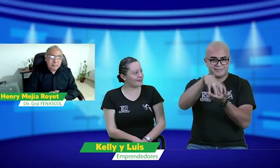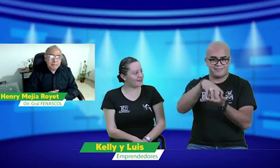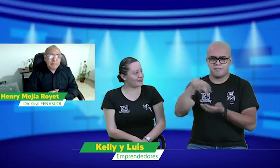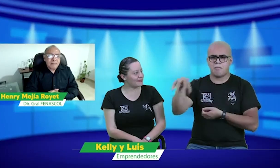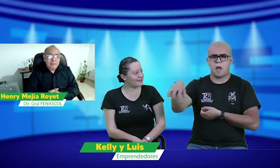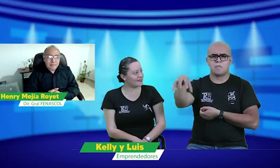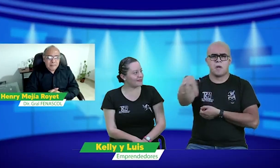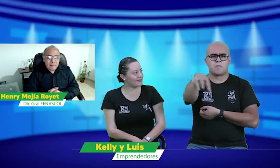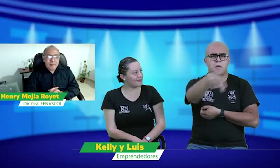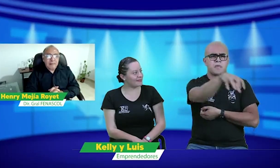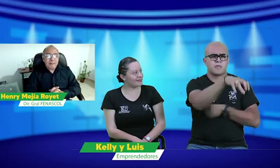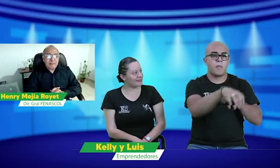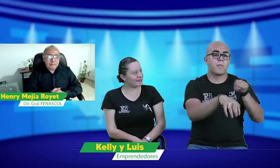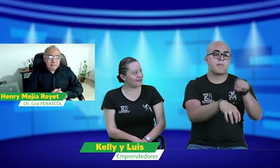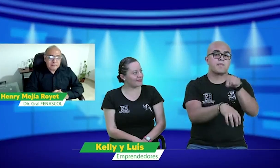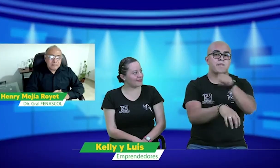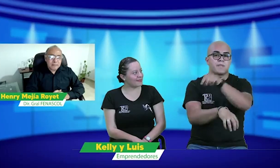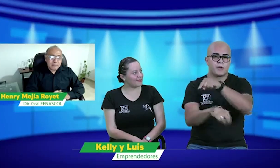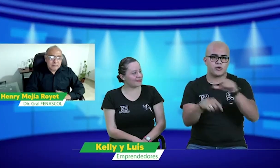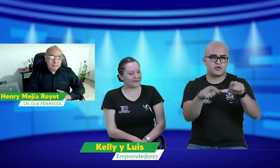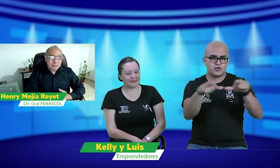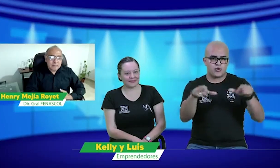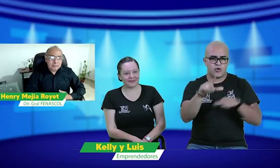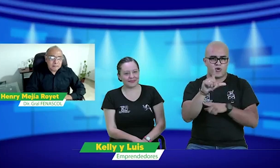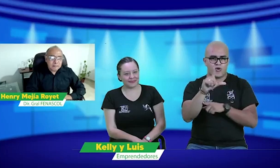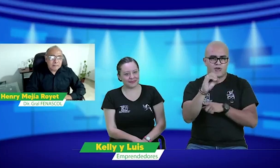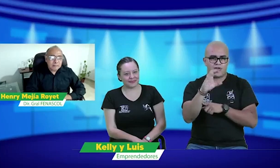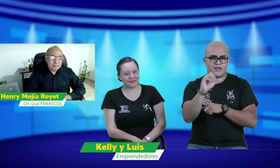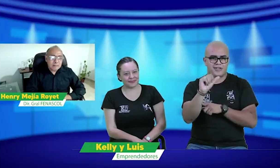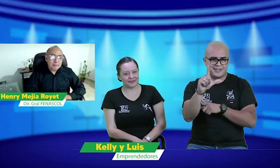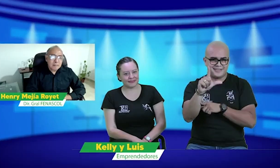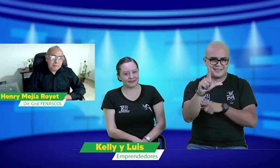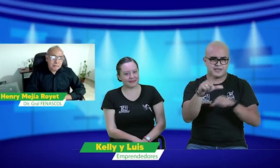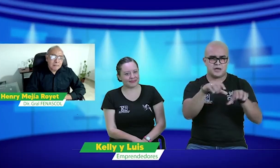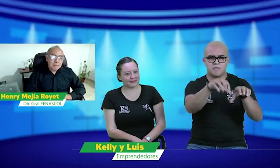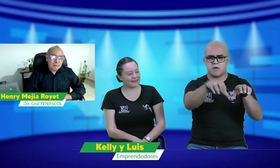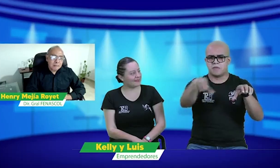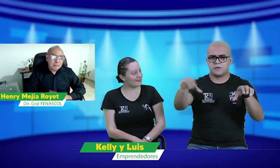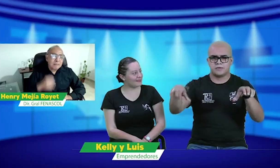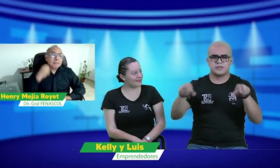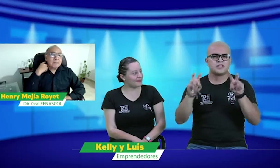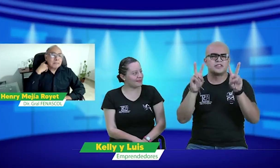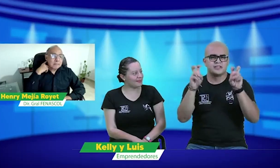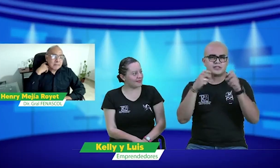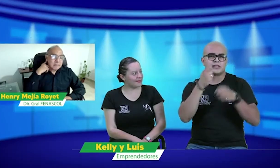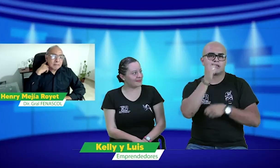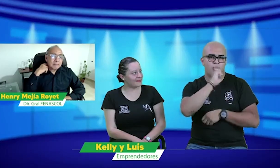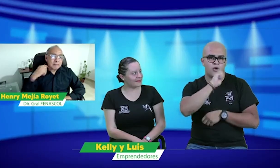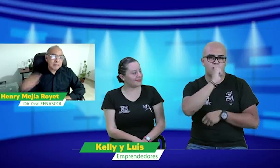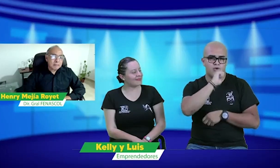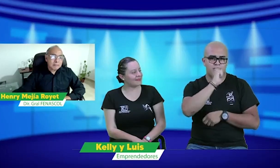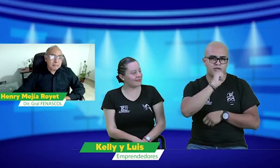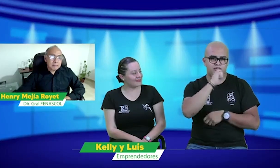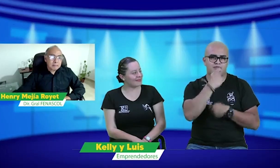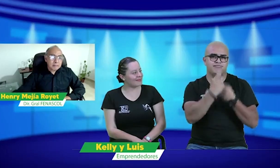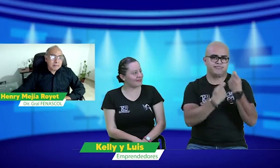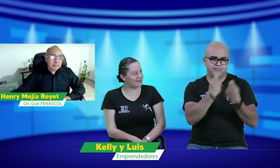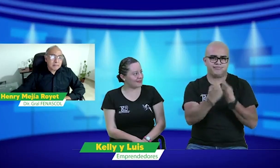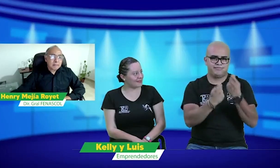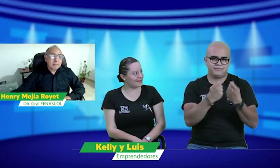negocio, tenía varios lugares, donde, varios locales, varios locales de lado. Entonces,